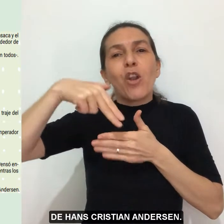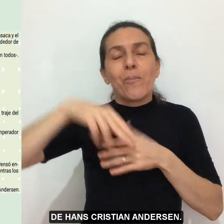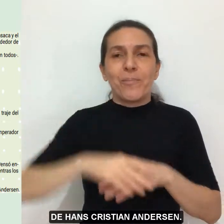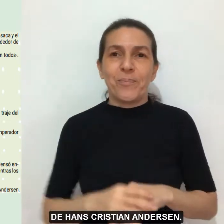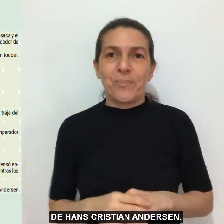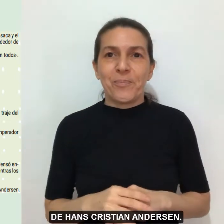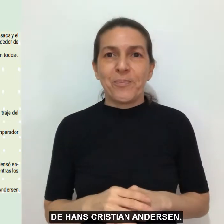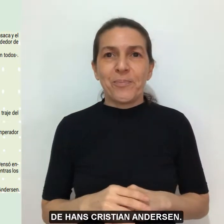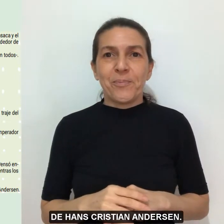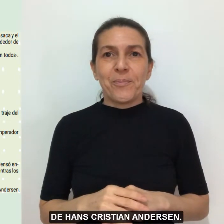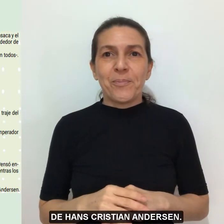Andersen